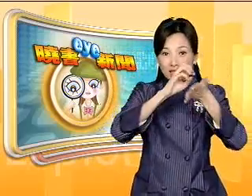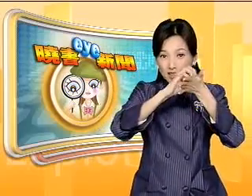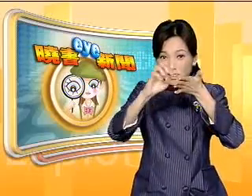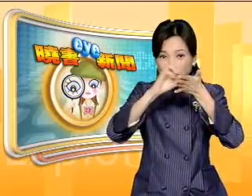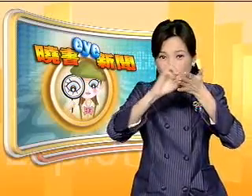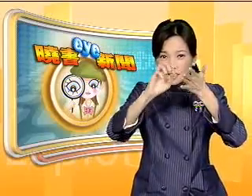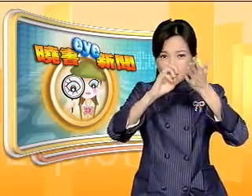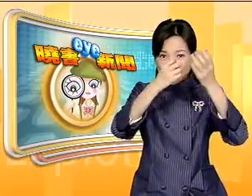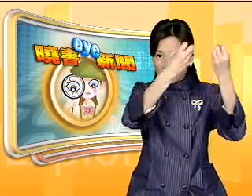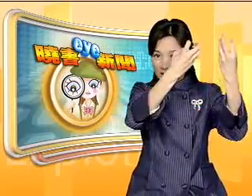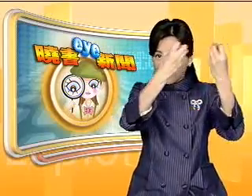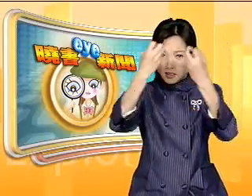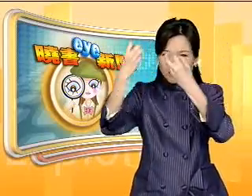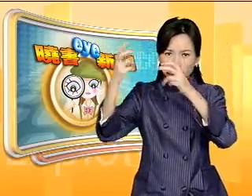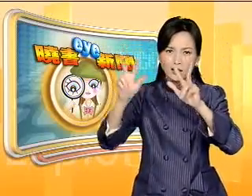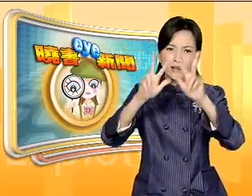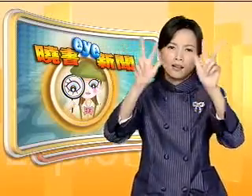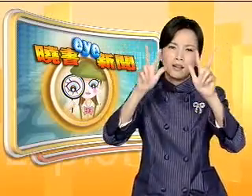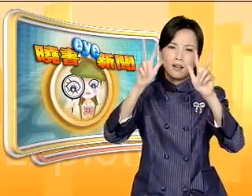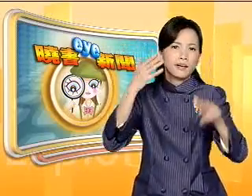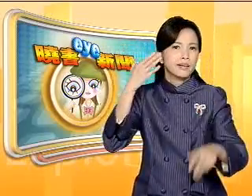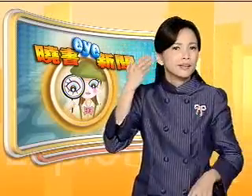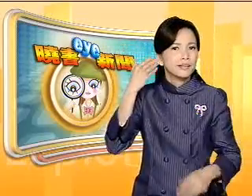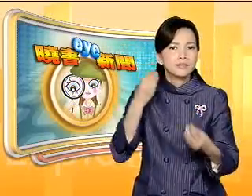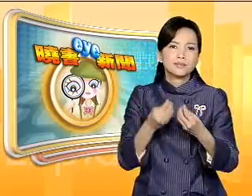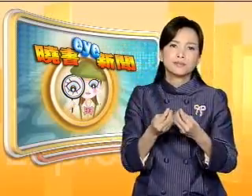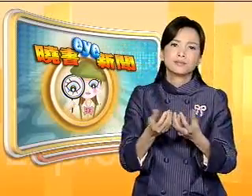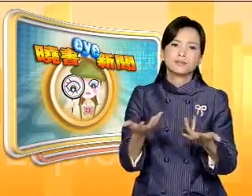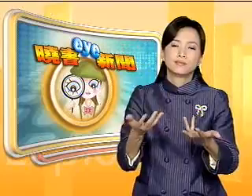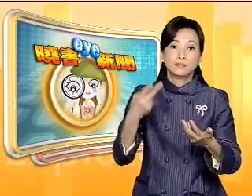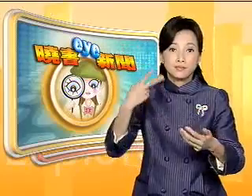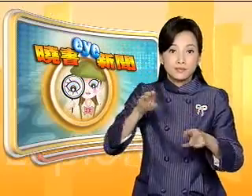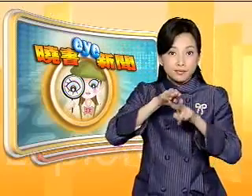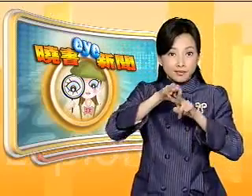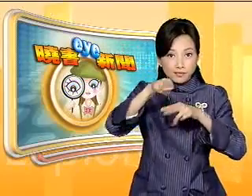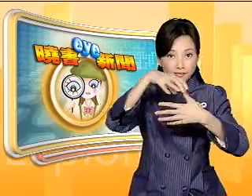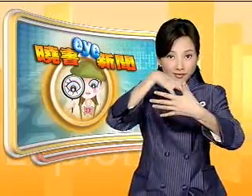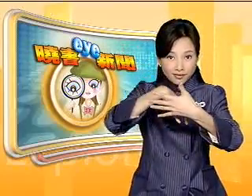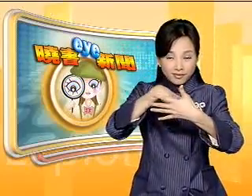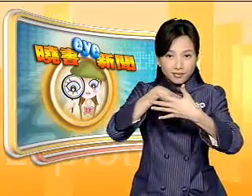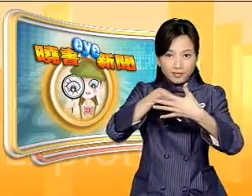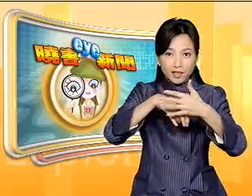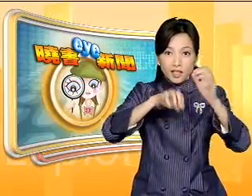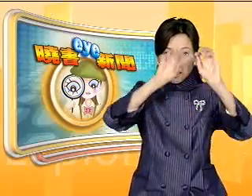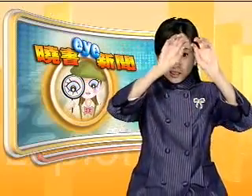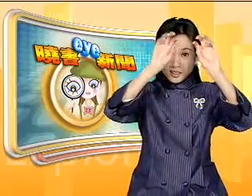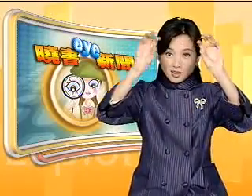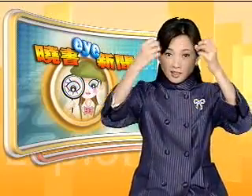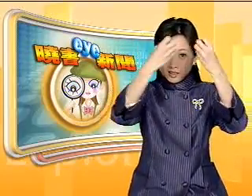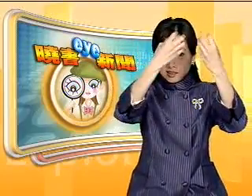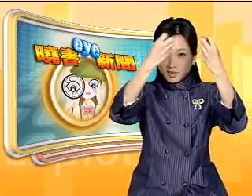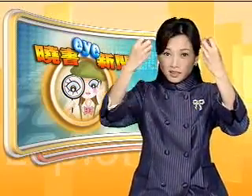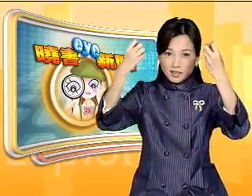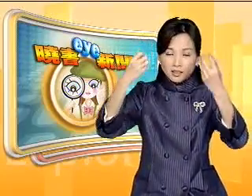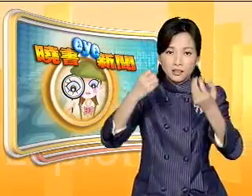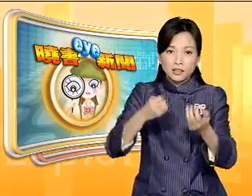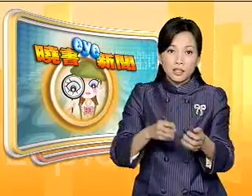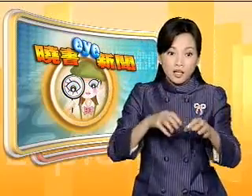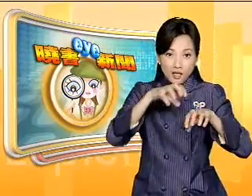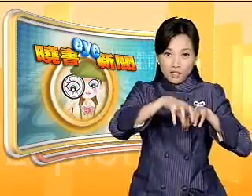没有同步的显示听障朋友就不知道发生什么事情了还有啊每一个停靠站虽然会有显